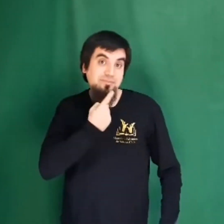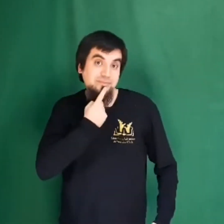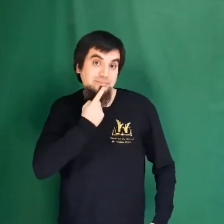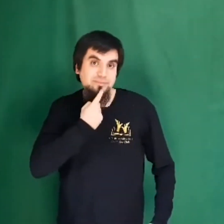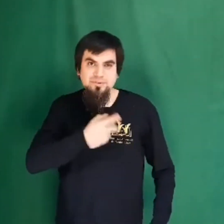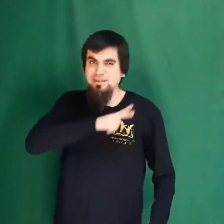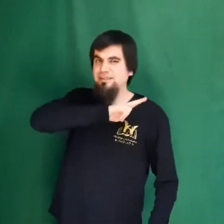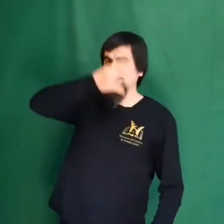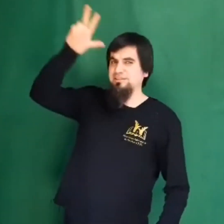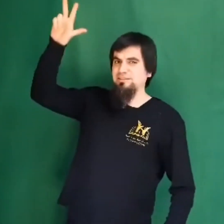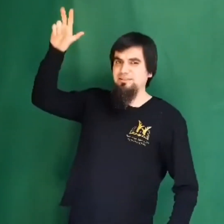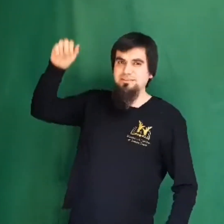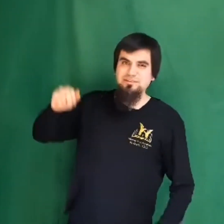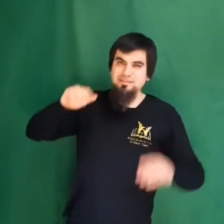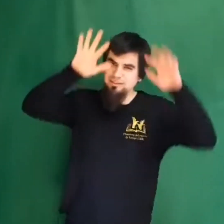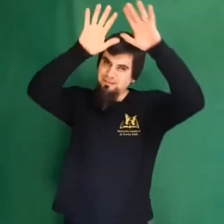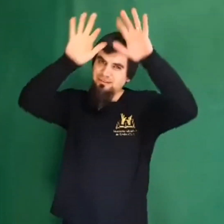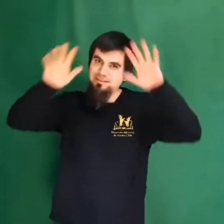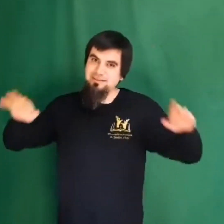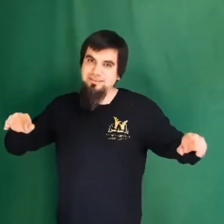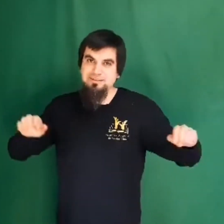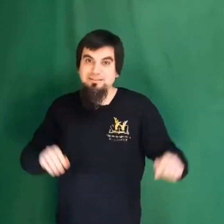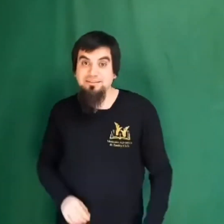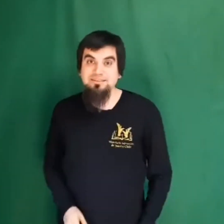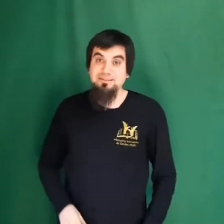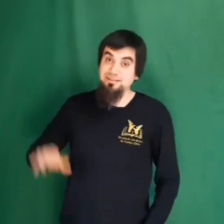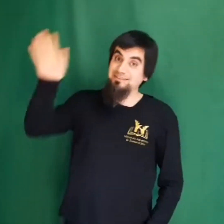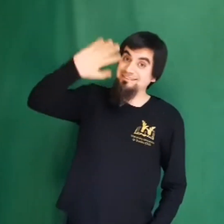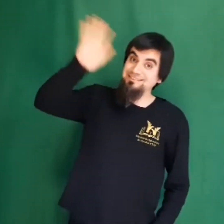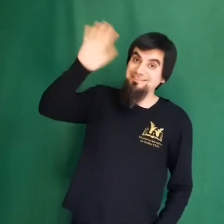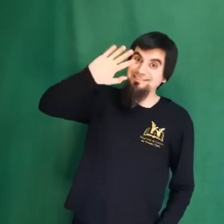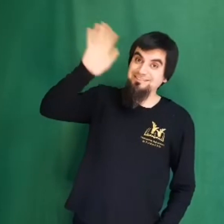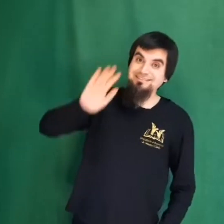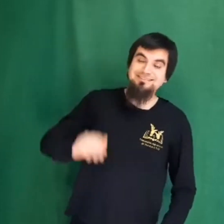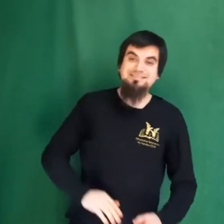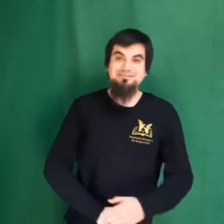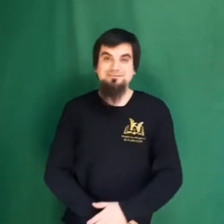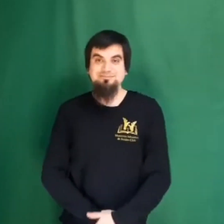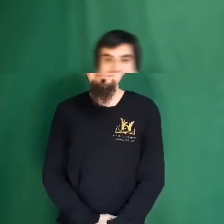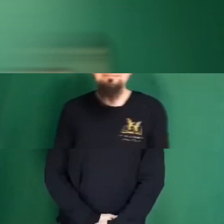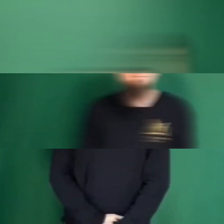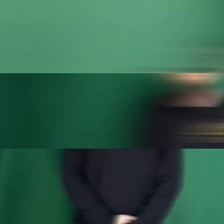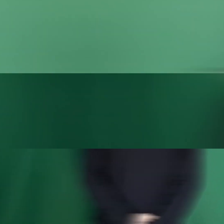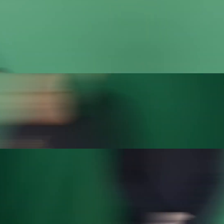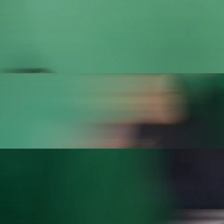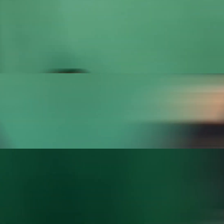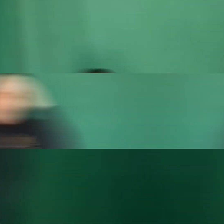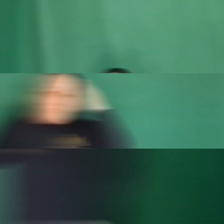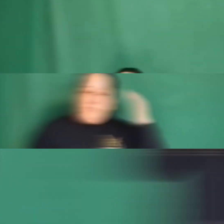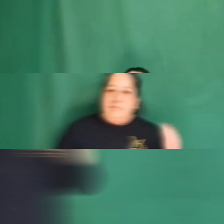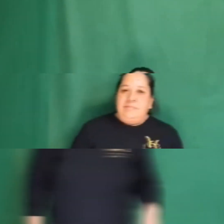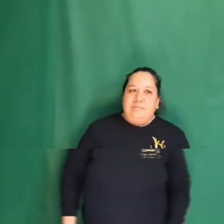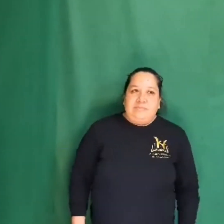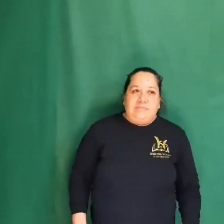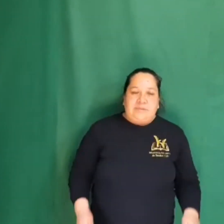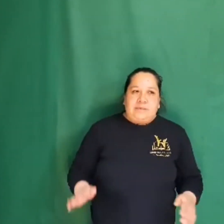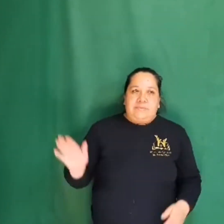Que bueno es saber que aún tú no has terminado Que bueno es saber que tú